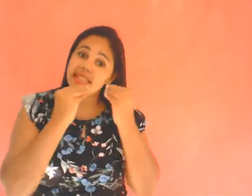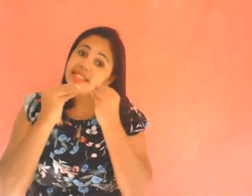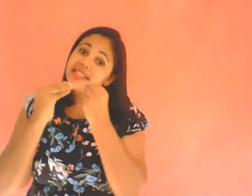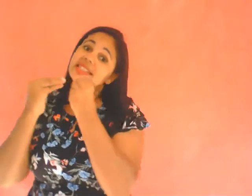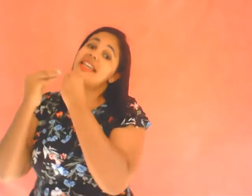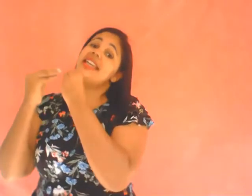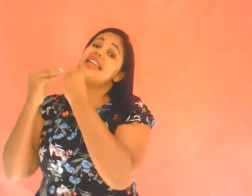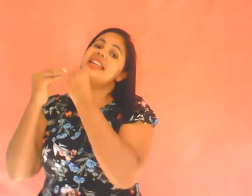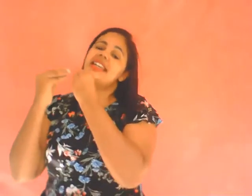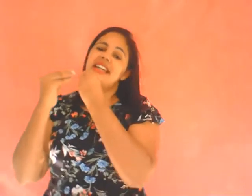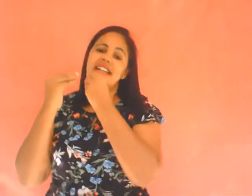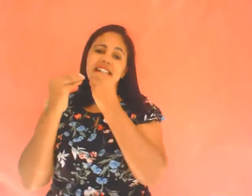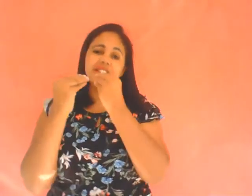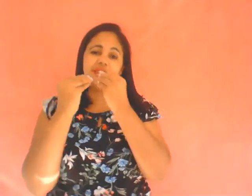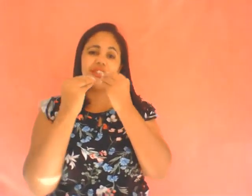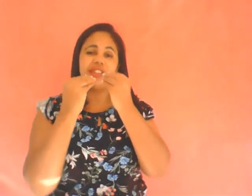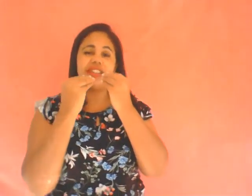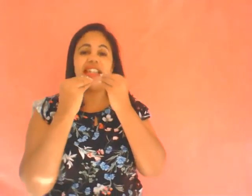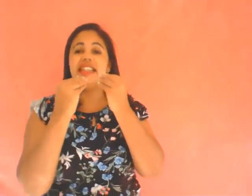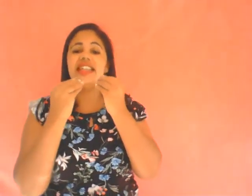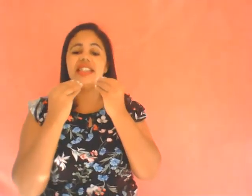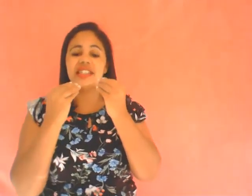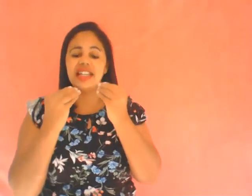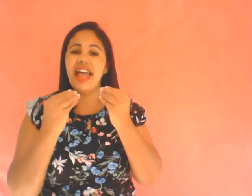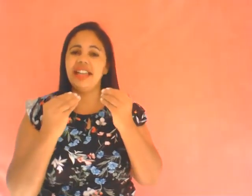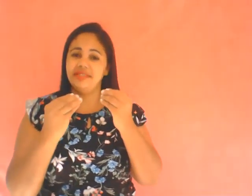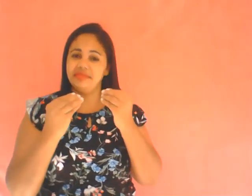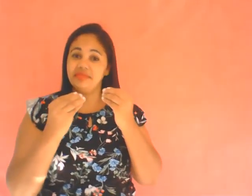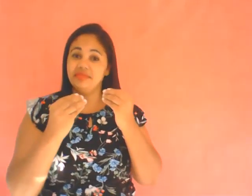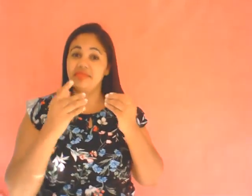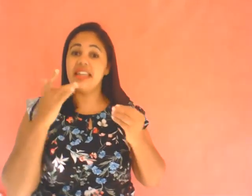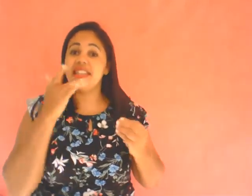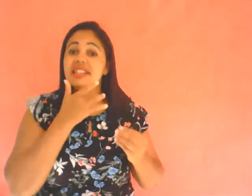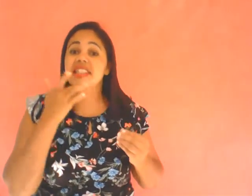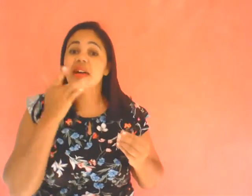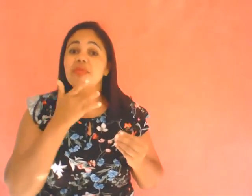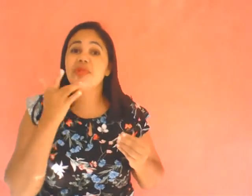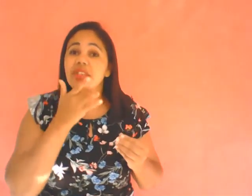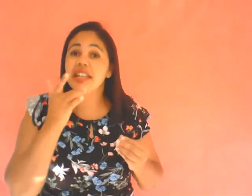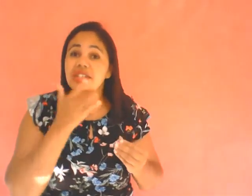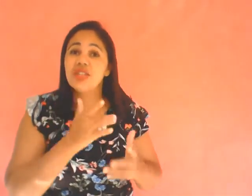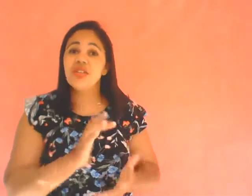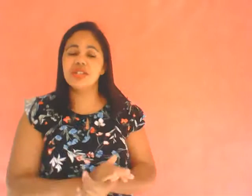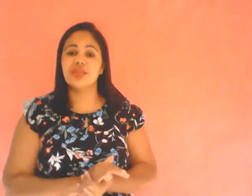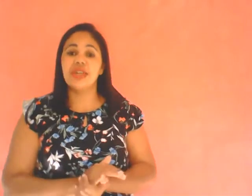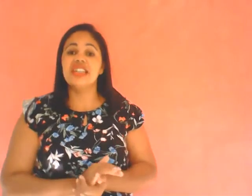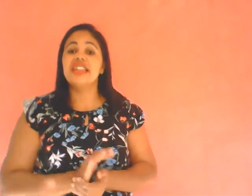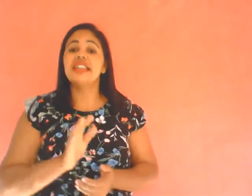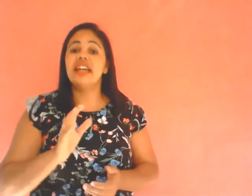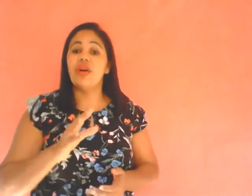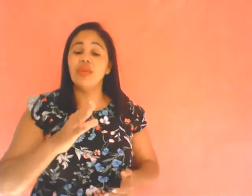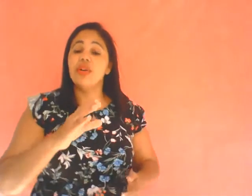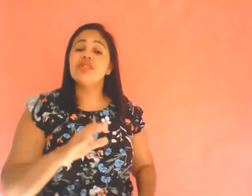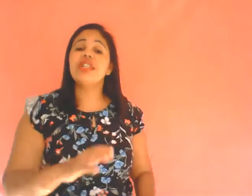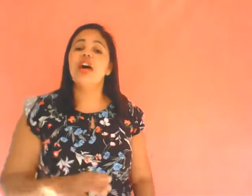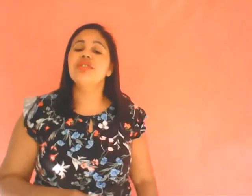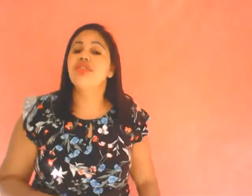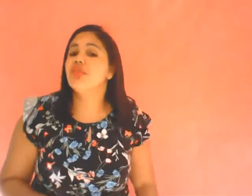Melancia, ô delícia, né? Melancia é muito delicioso Então, e o sinal de fruta?